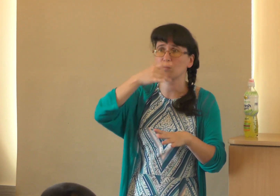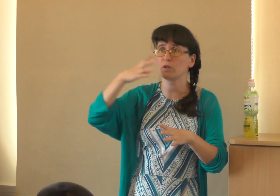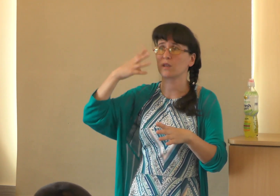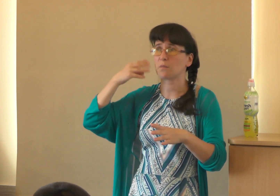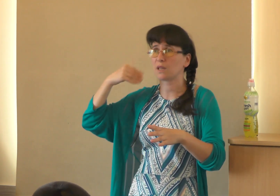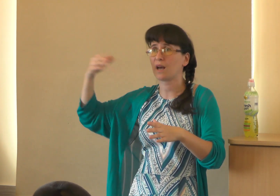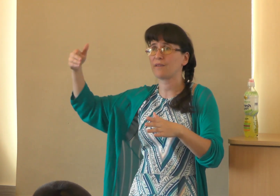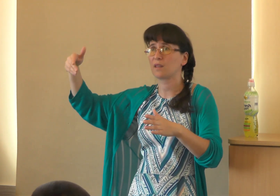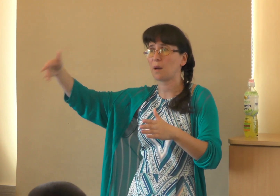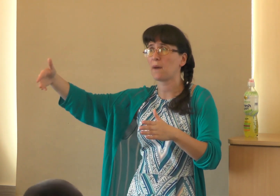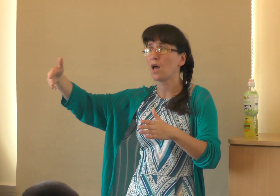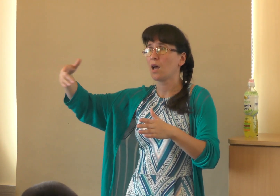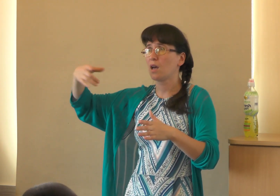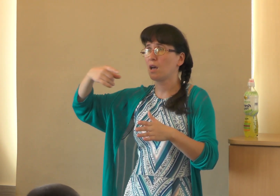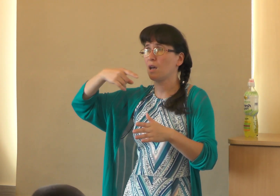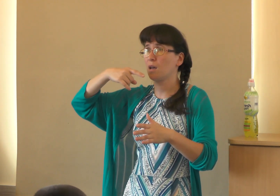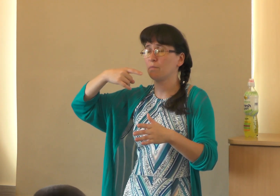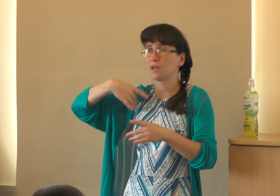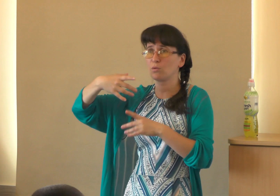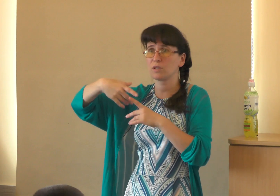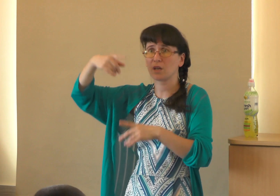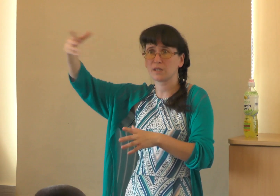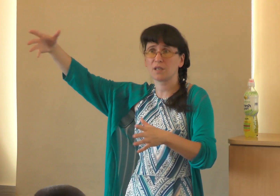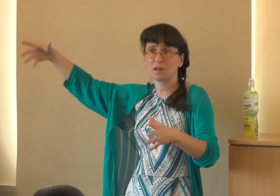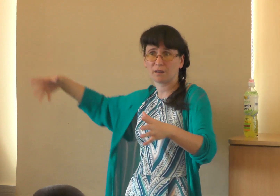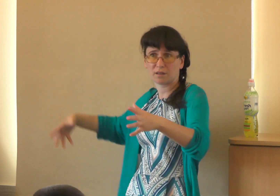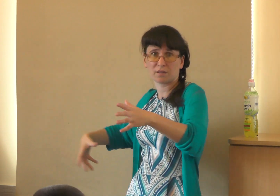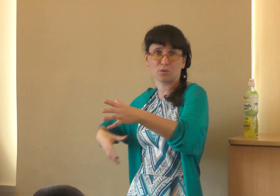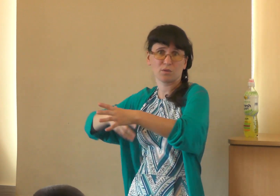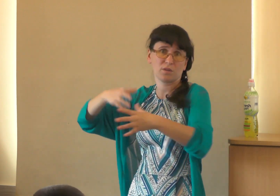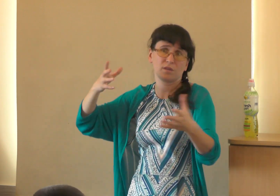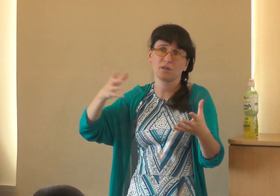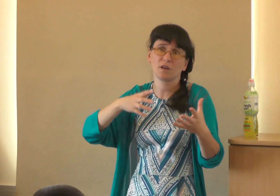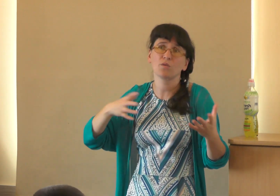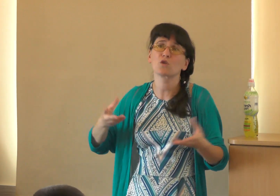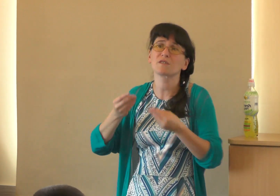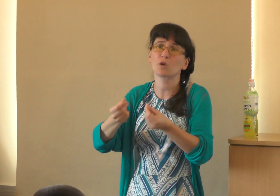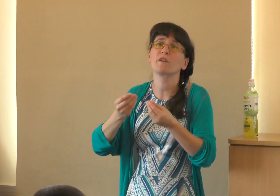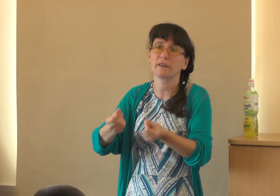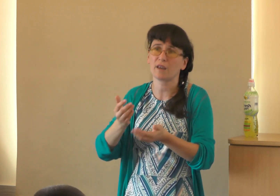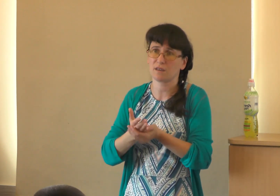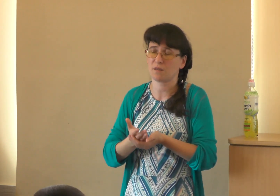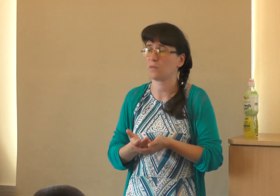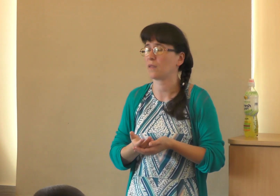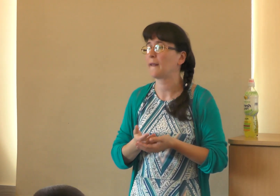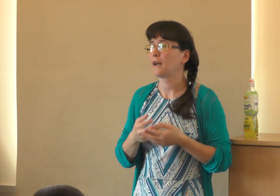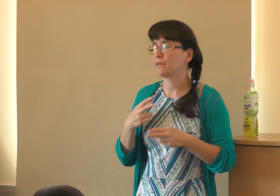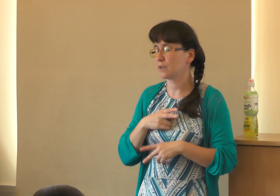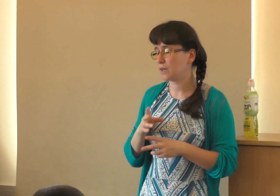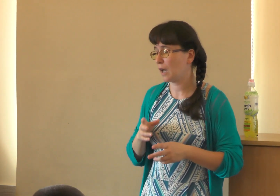Румуния, там Алталия, там Белоруссия, Россия. Это все, и оно все свое влияние имеет. В Венгрии.